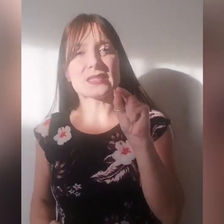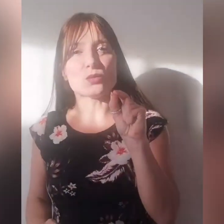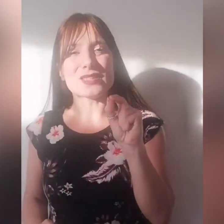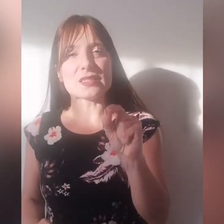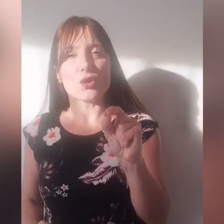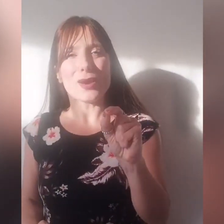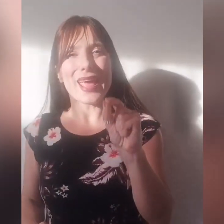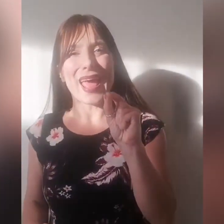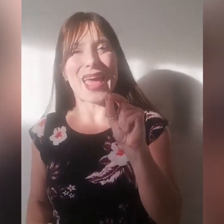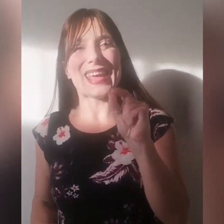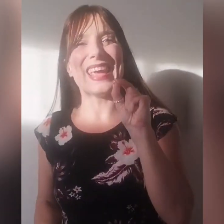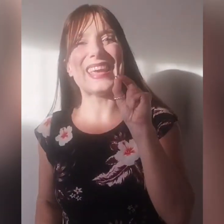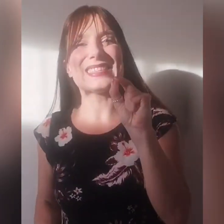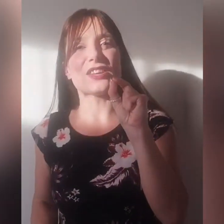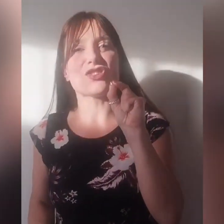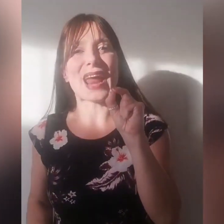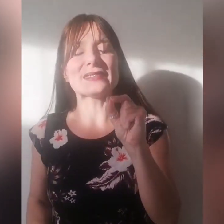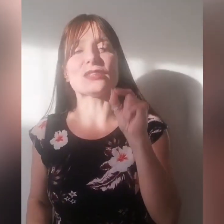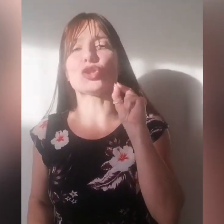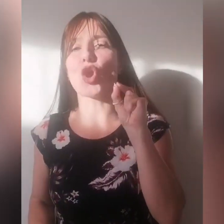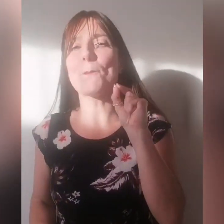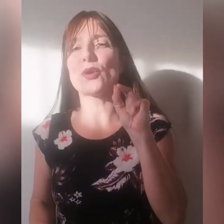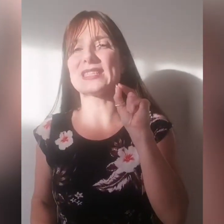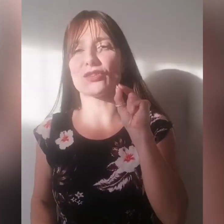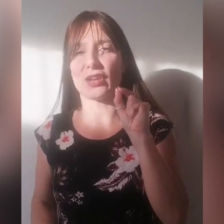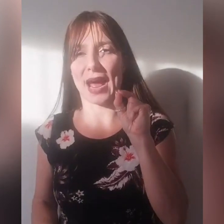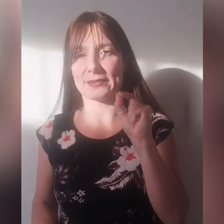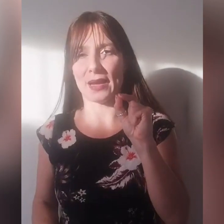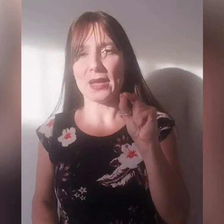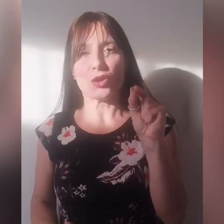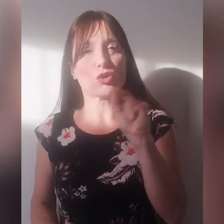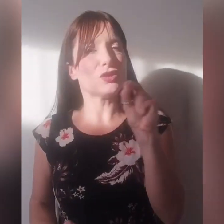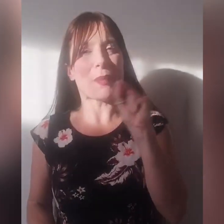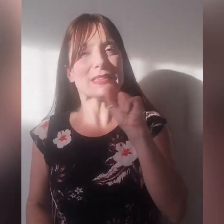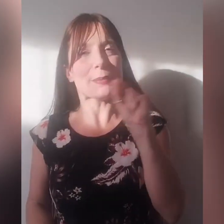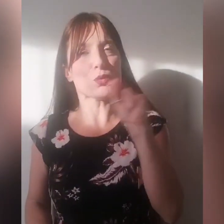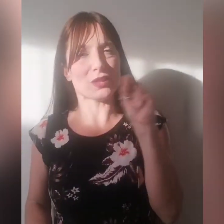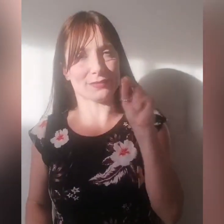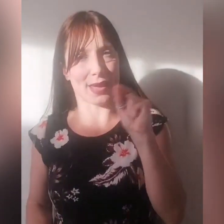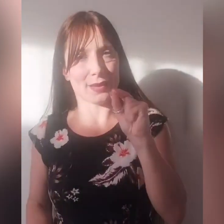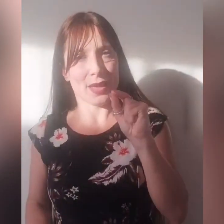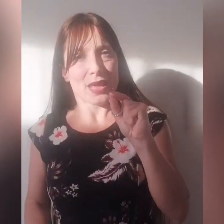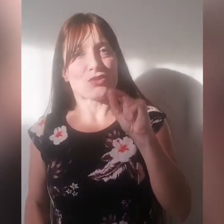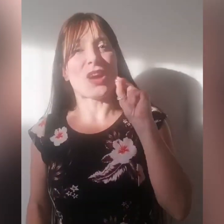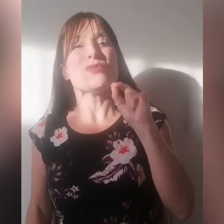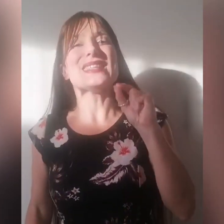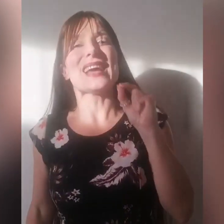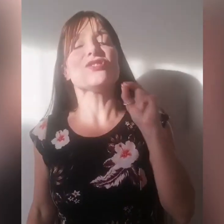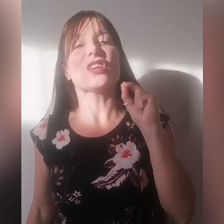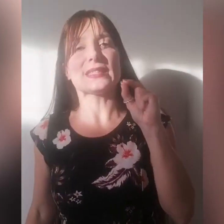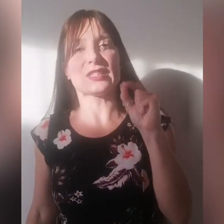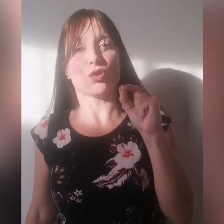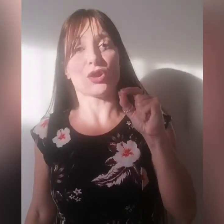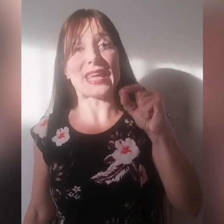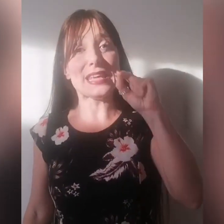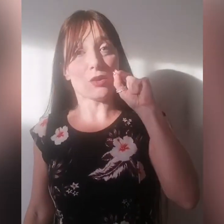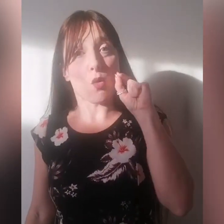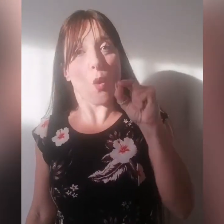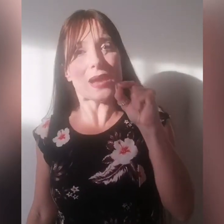situazione è esagerata, troppo esagerata, non dipende più da te, c'è un'esagerazione, in quel